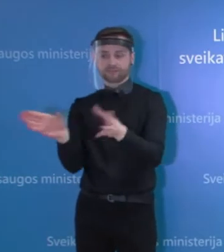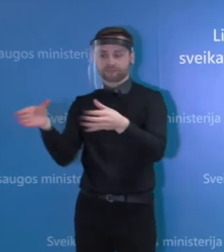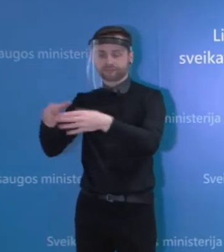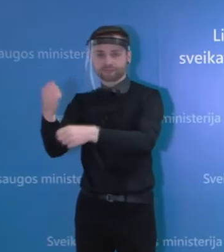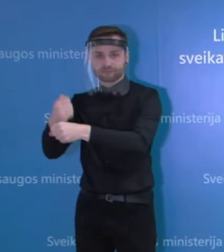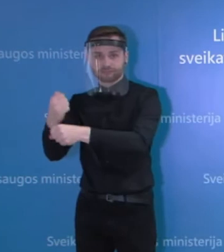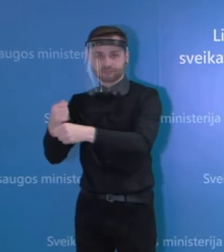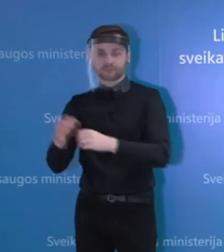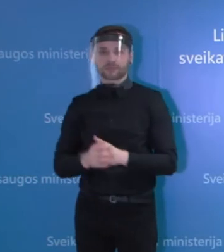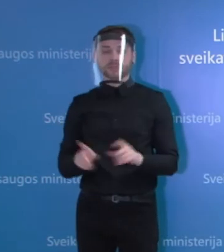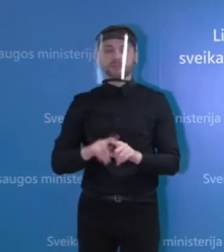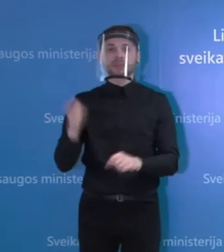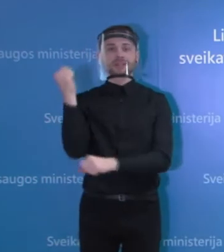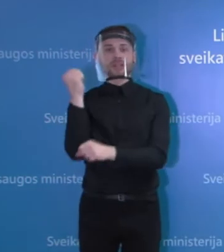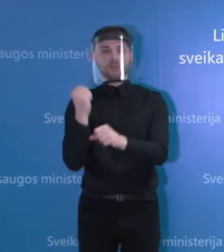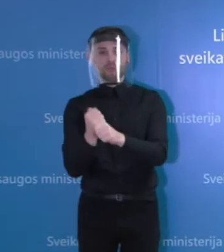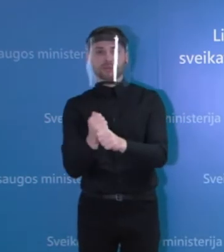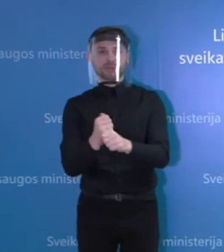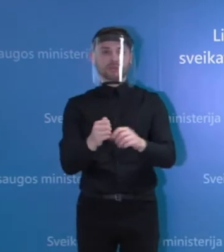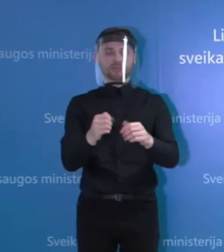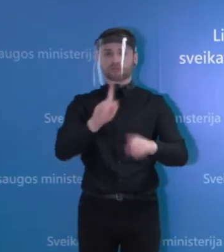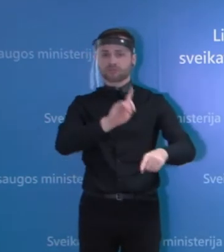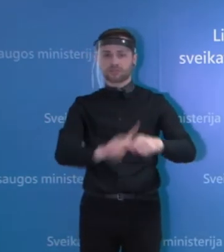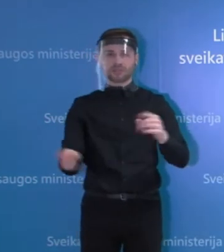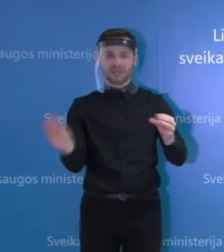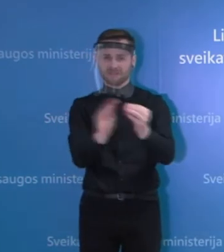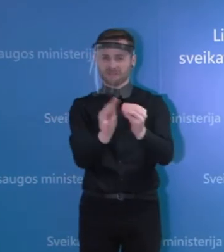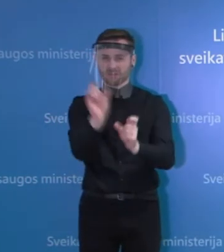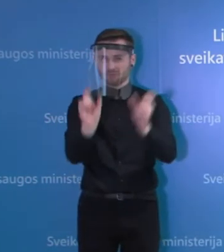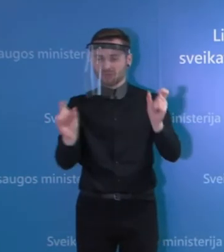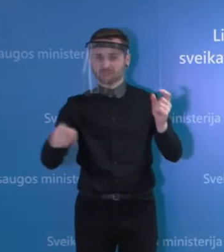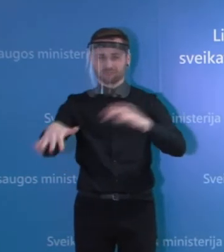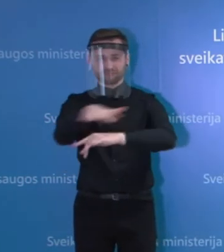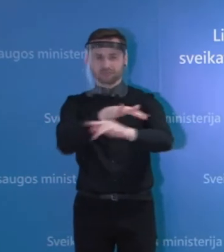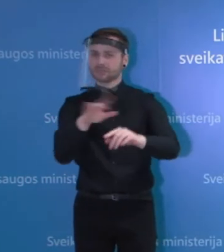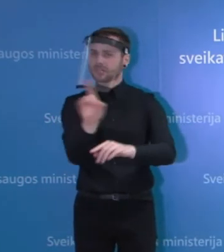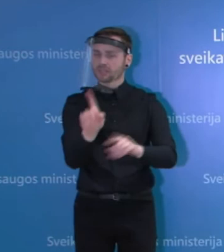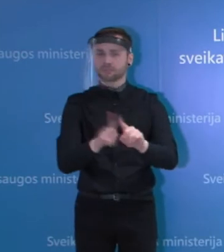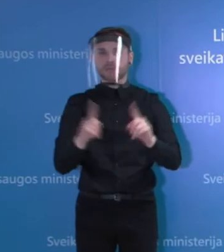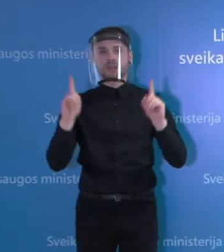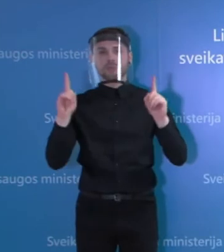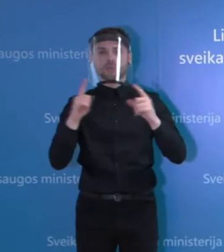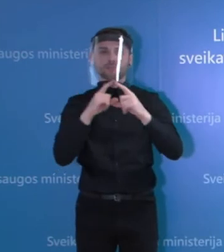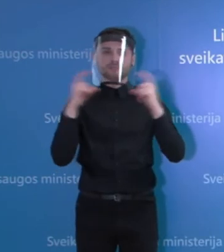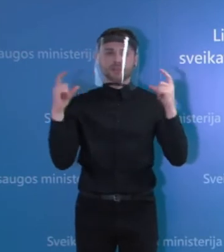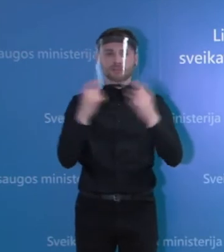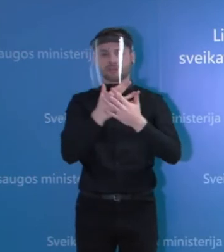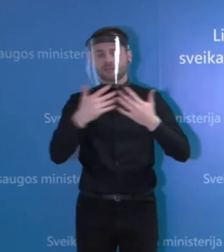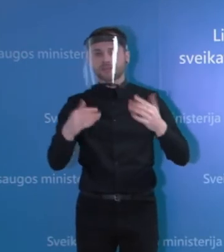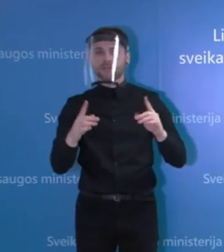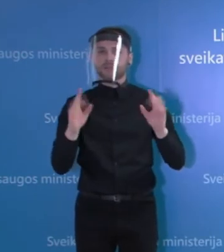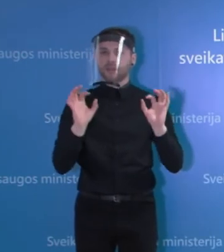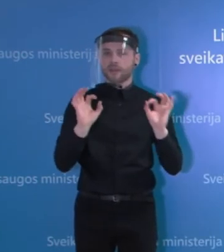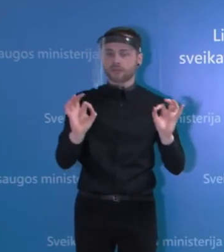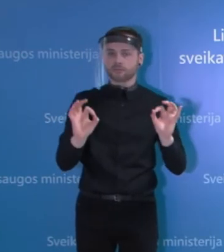sureguliuoti darbuotojus rautus, kad jie nesikirstų, naudoti tinkamas apsaugos priemonės, atlikti patalpų žydininę